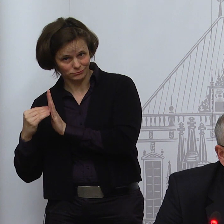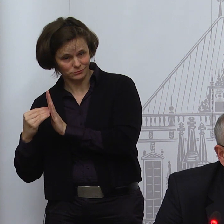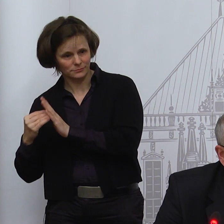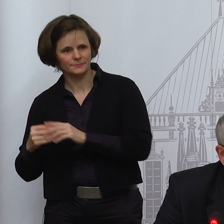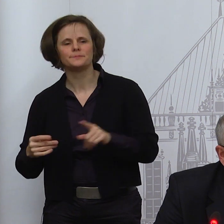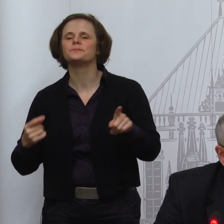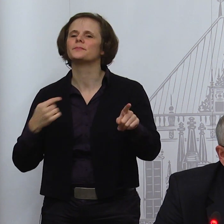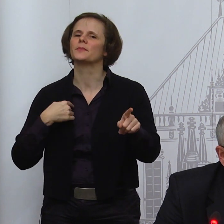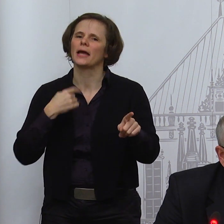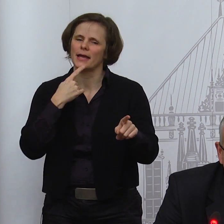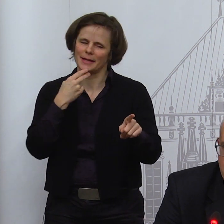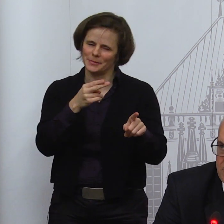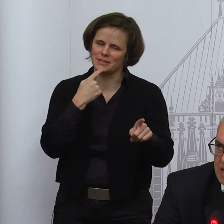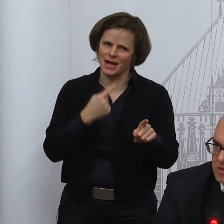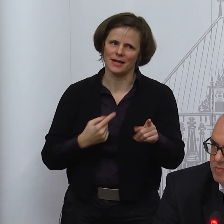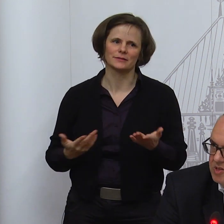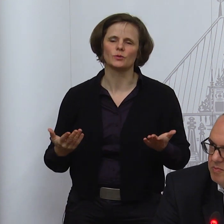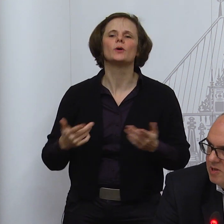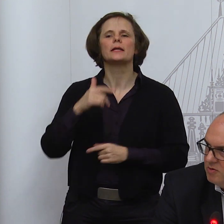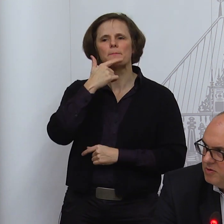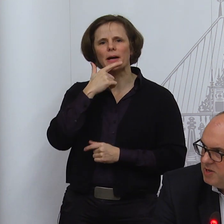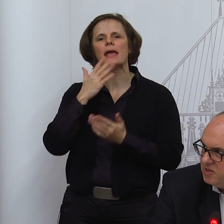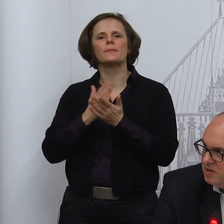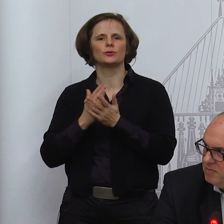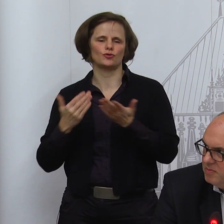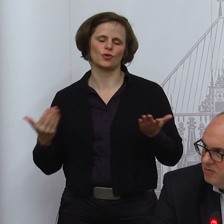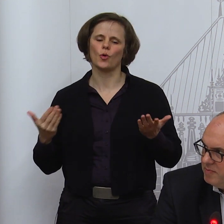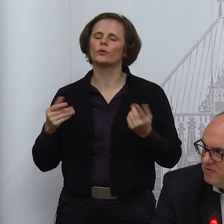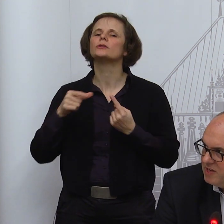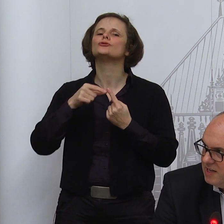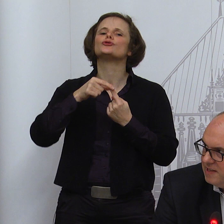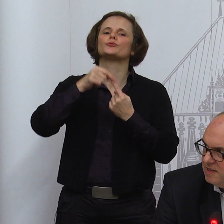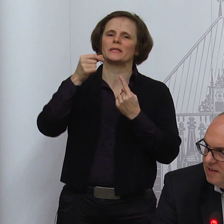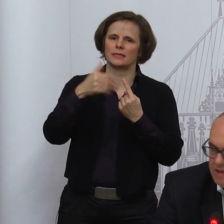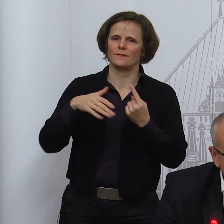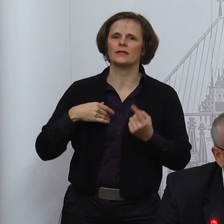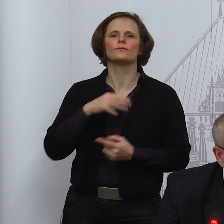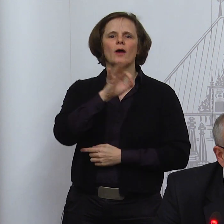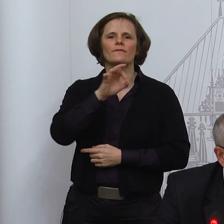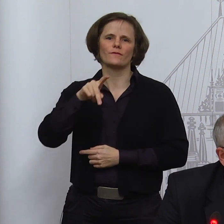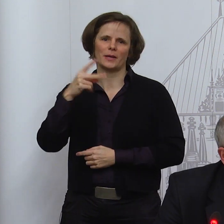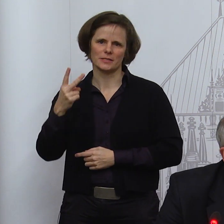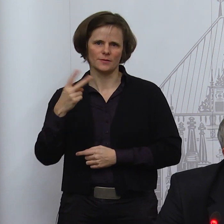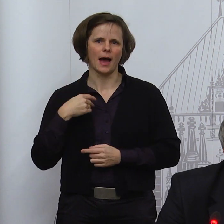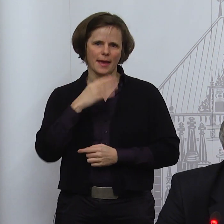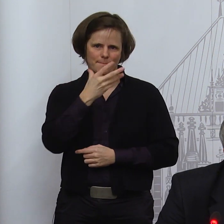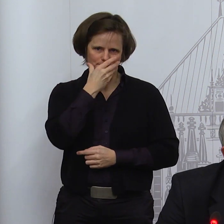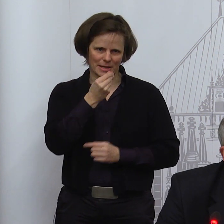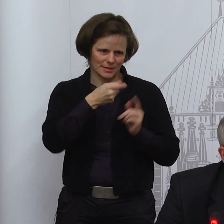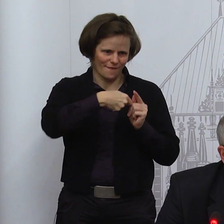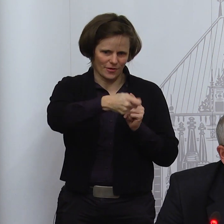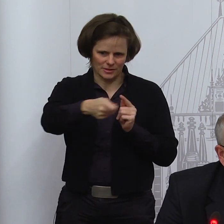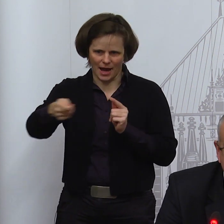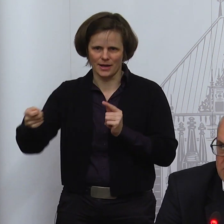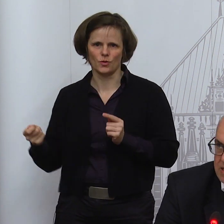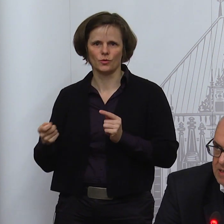FFP2-Masken waren. Wir haben ja 1,7 Millionen Masken im November verteilt an Menschen über 65, was möglicherweise